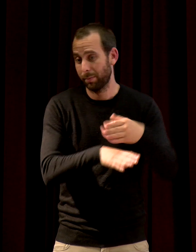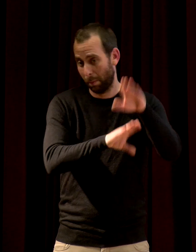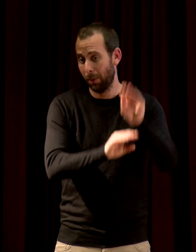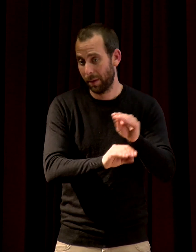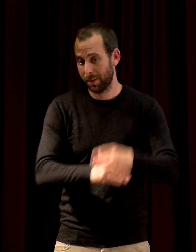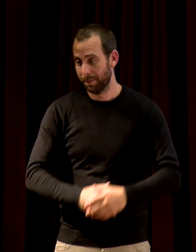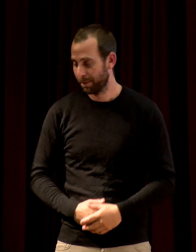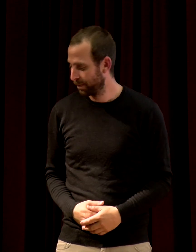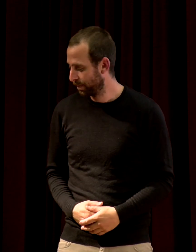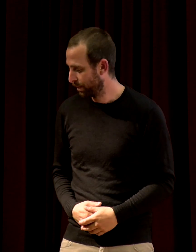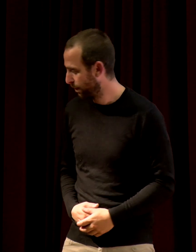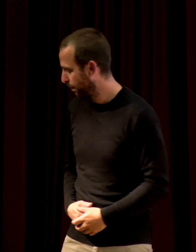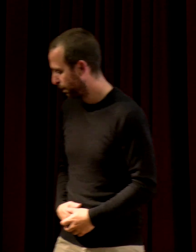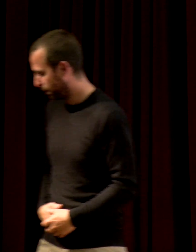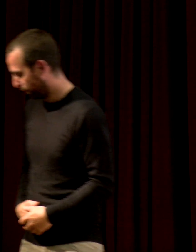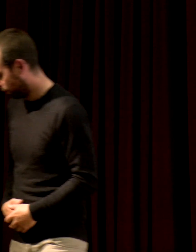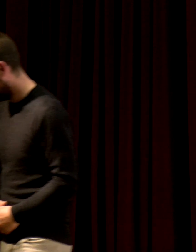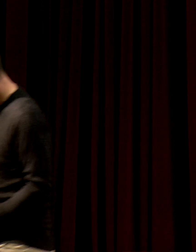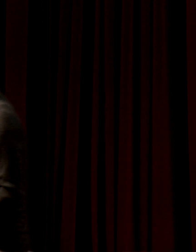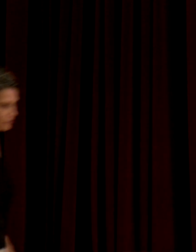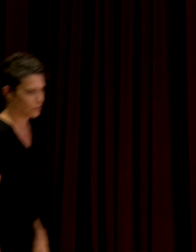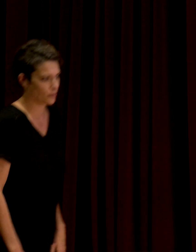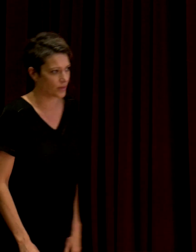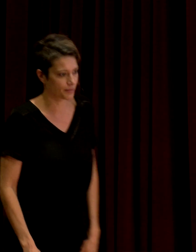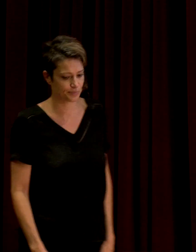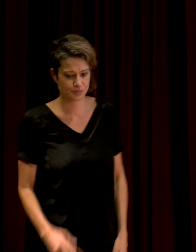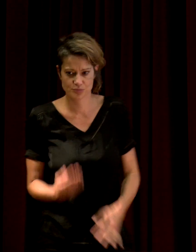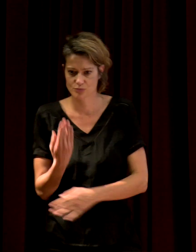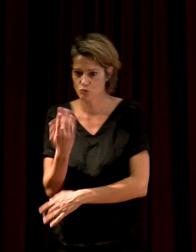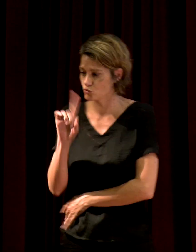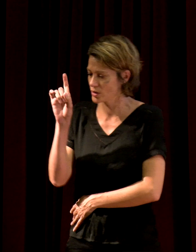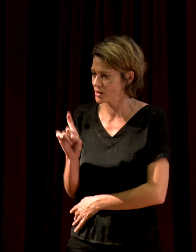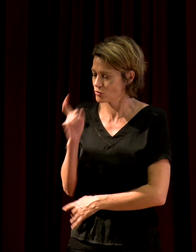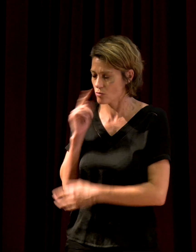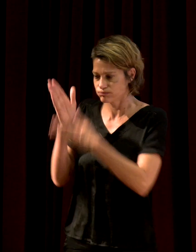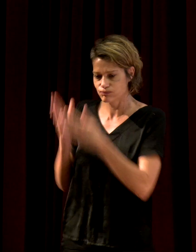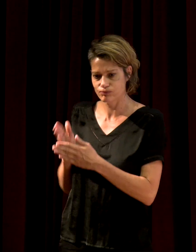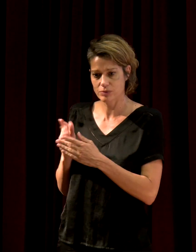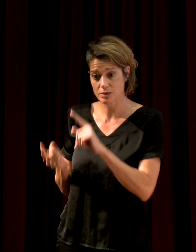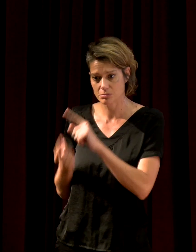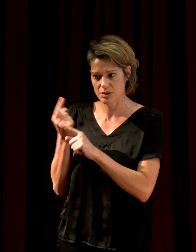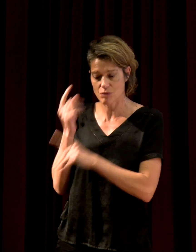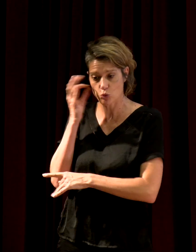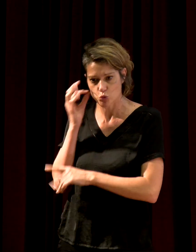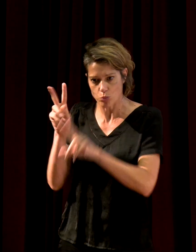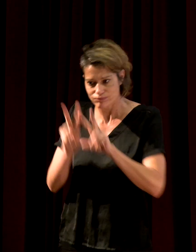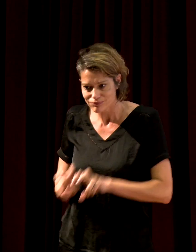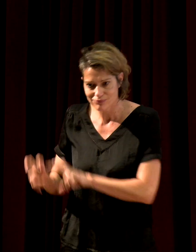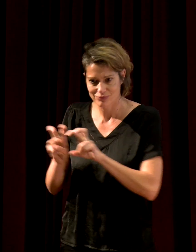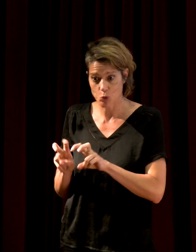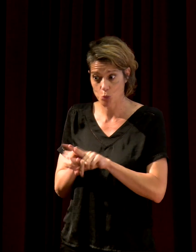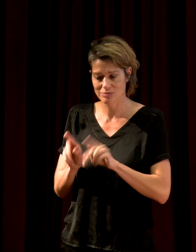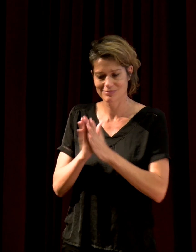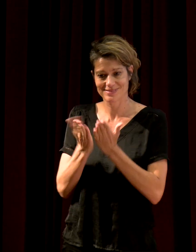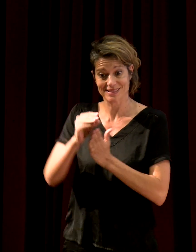Et une autre question. Donc, vous êtes éco-acousticien, vous êtes spécialiste des sons. Vous avez consacré un livre au silence. On pourrait